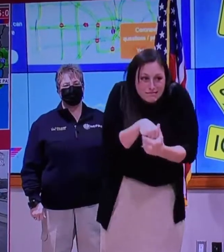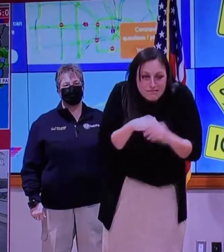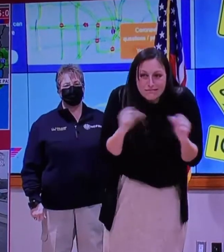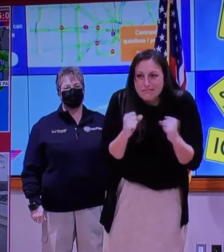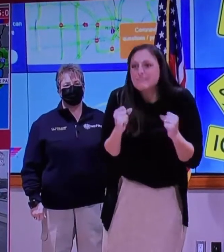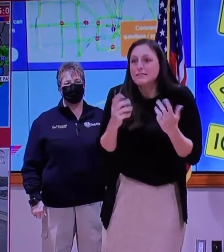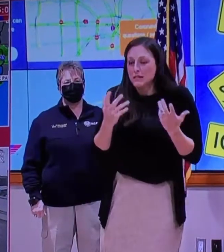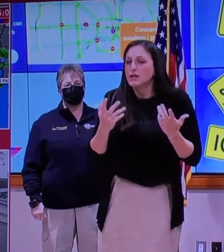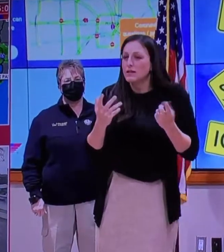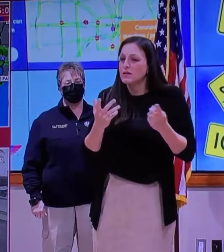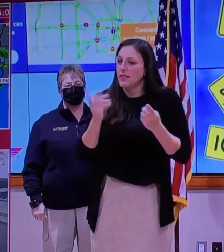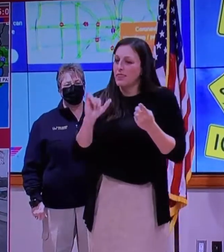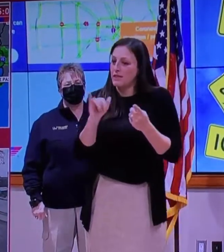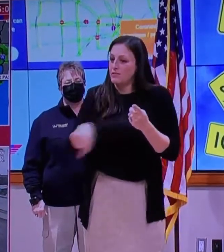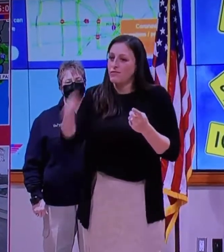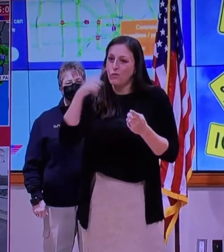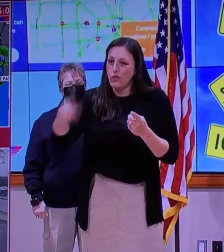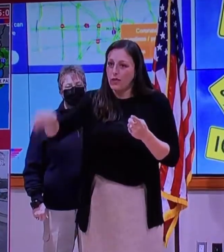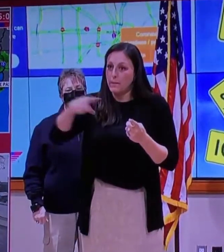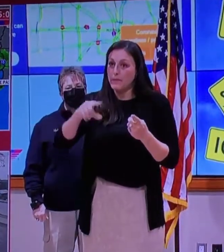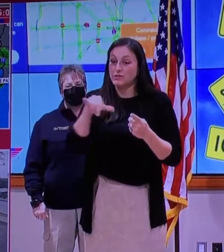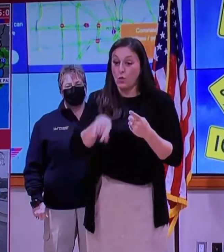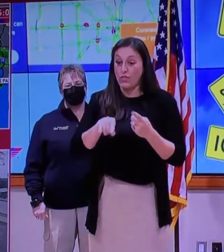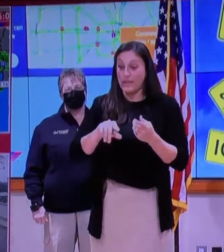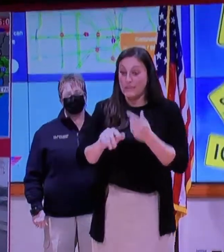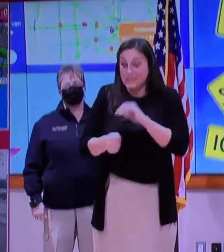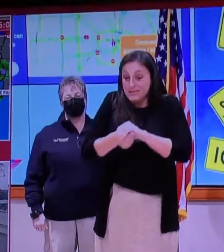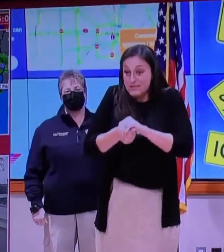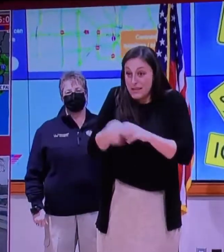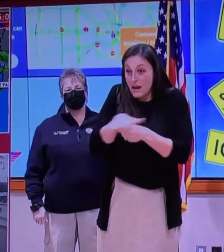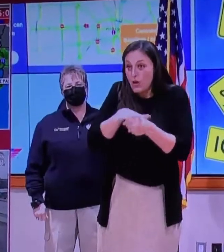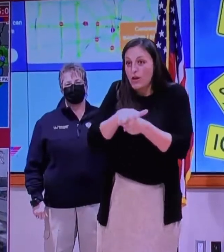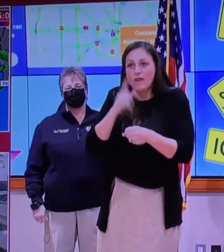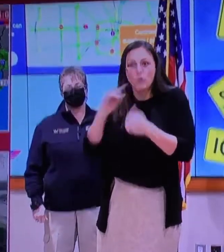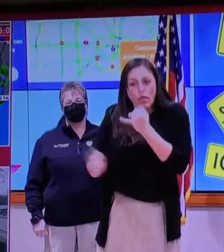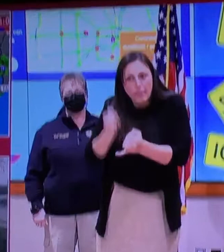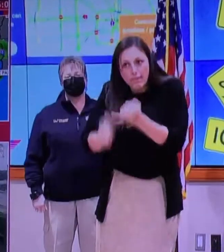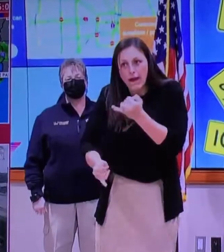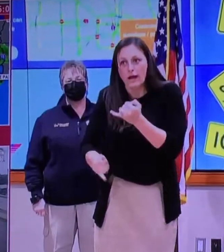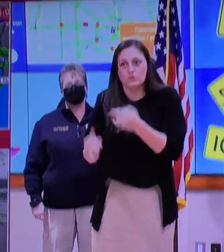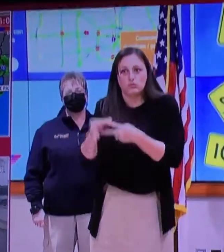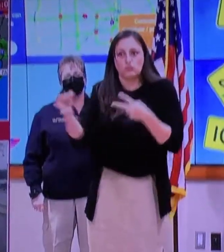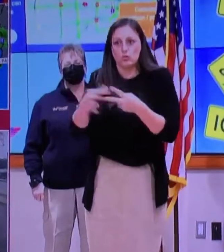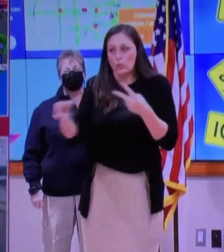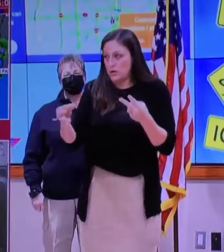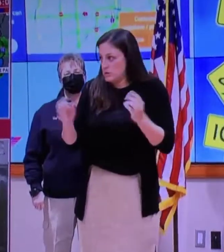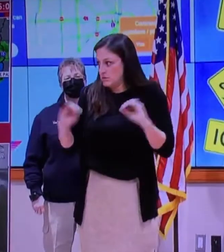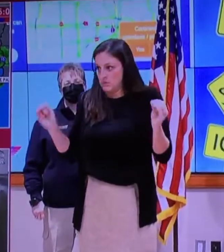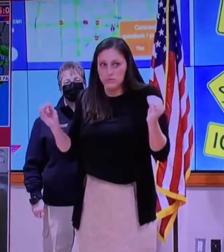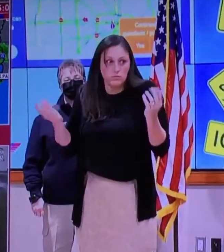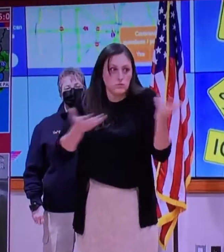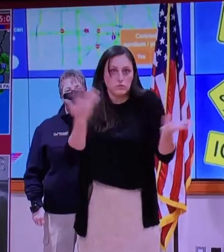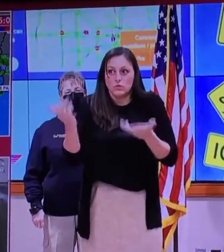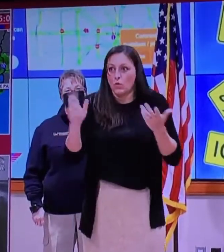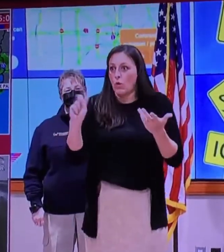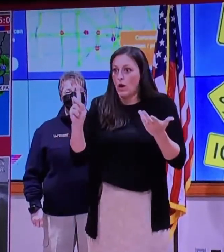puedan llegar y resguardarse de estas condiciones afuera que va a retirar.